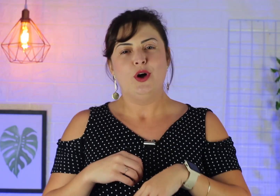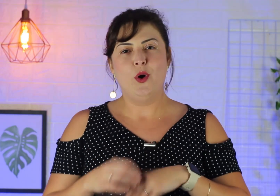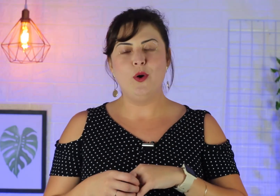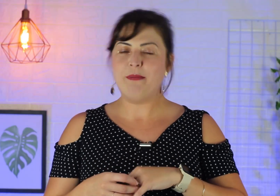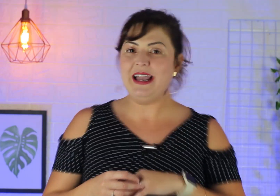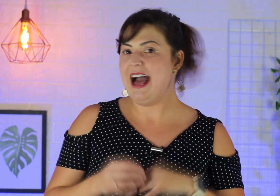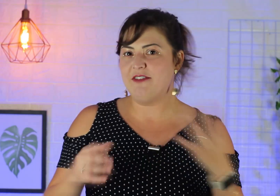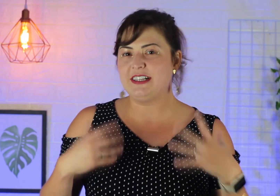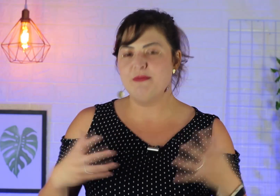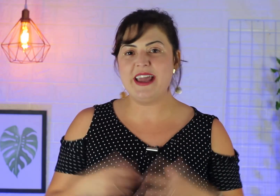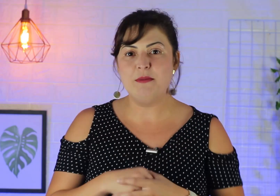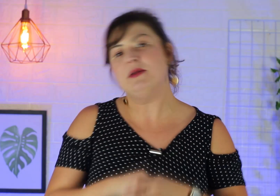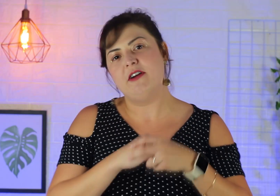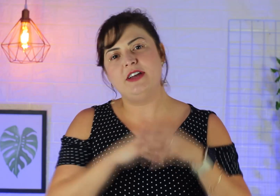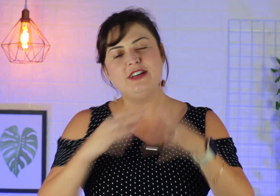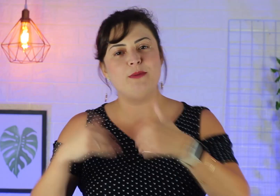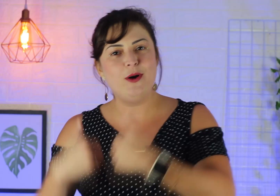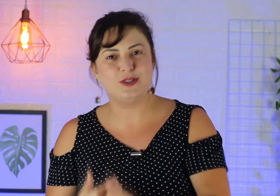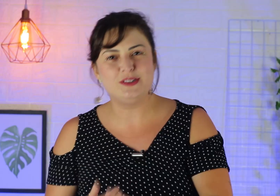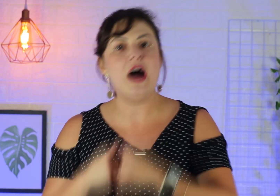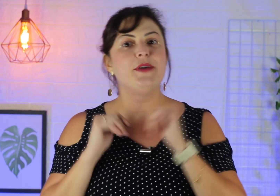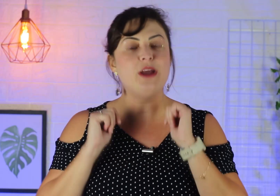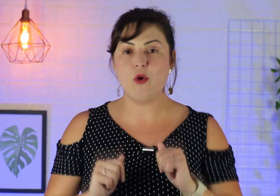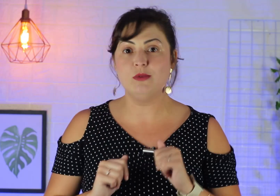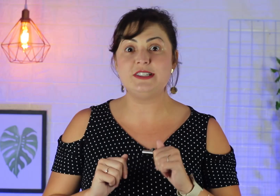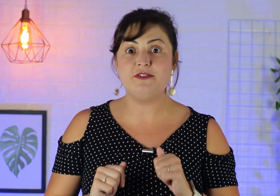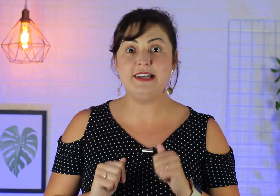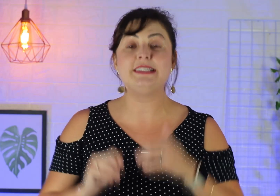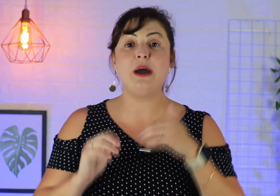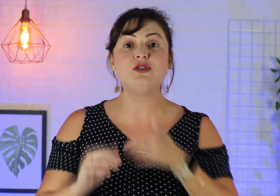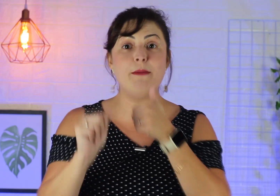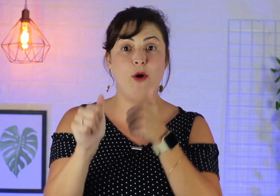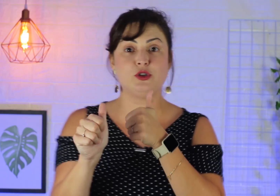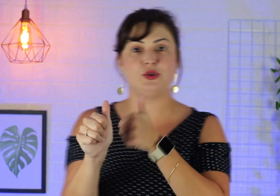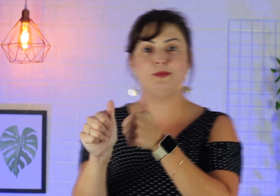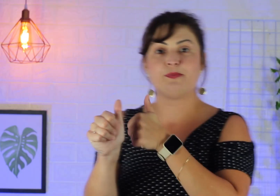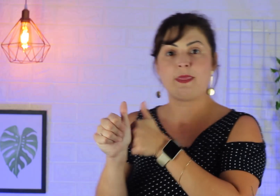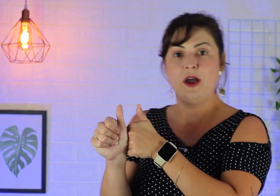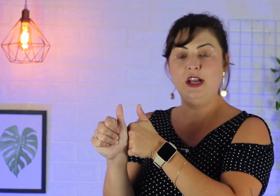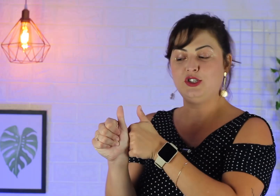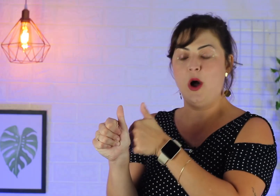ou a palavra também, a Bíblia vai falar de apóstolo, tal. Então, como que se faz sinal de apóstolo? Olha só.